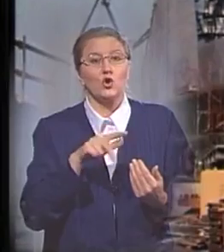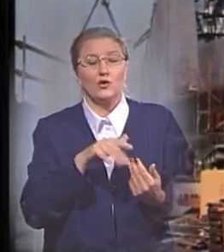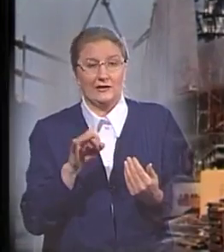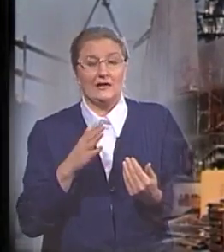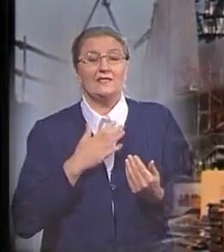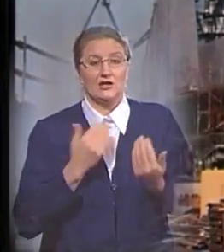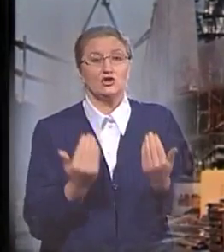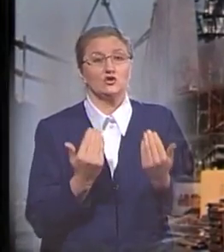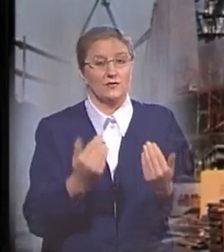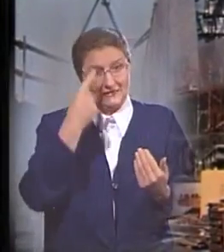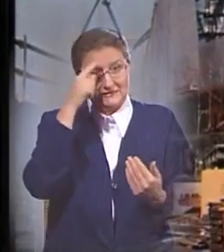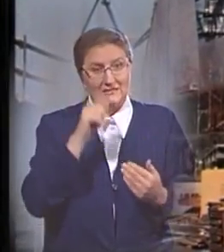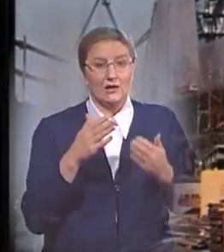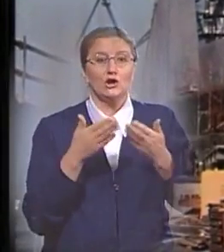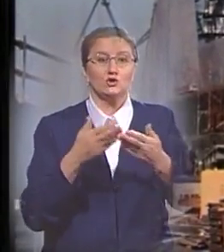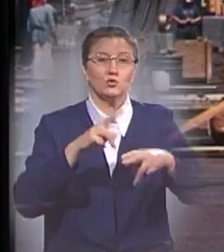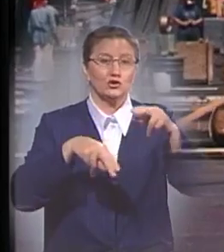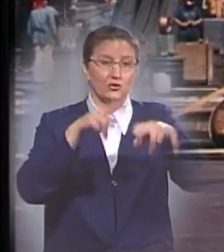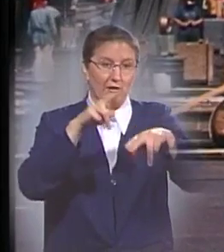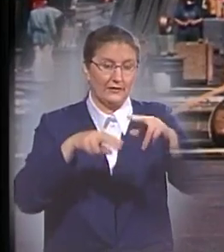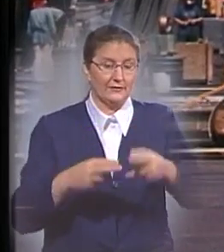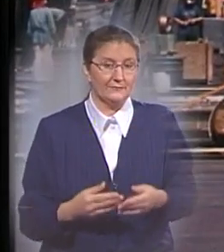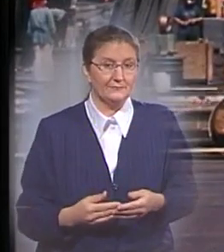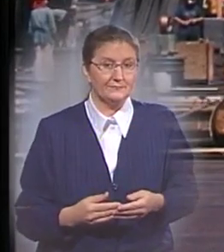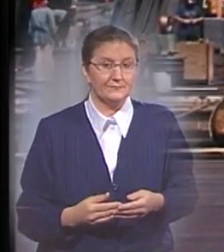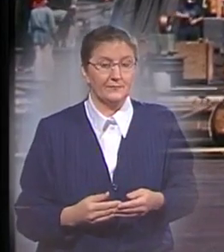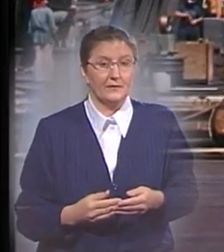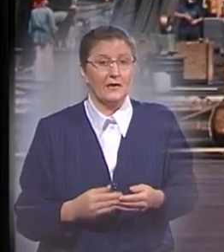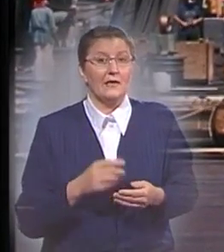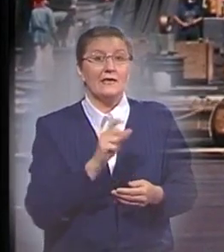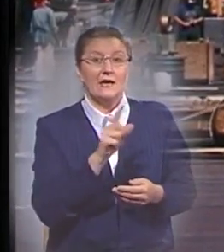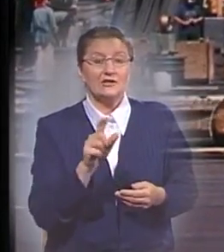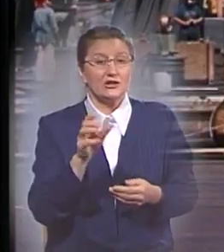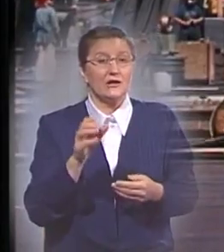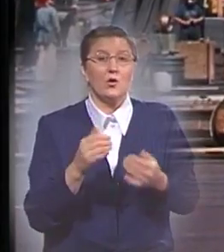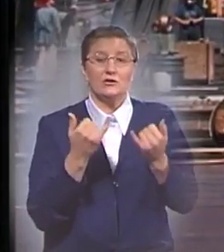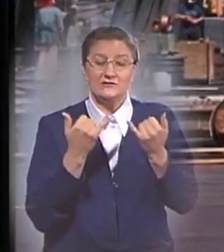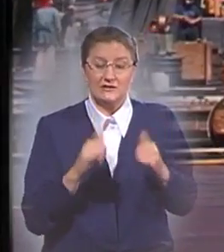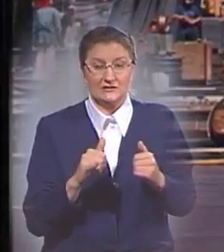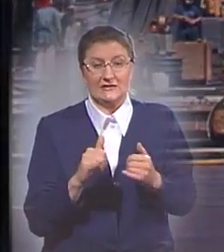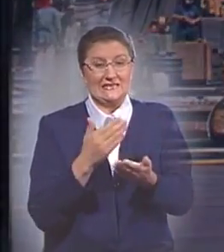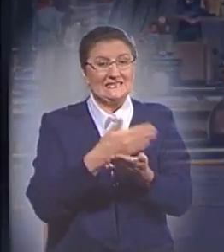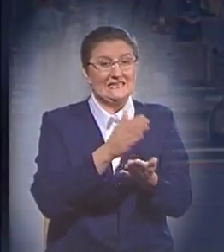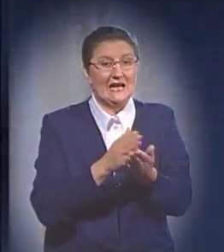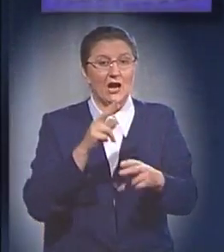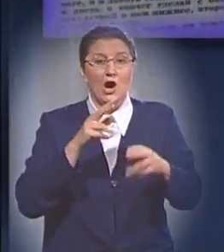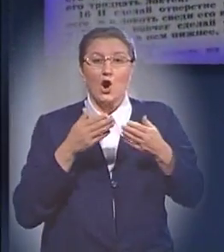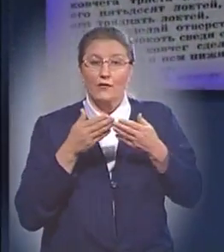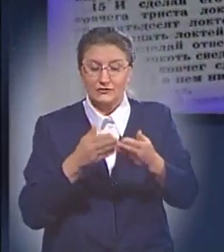современного знания судостроения. Некоторые чрезвычайно интересные детали ковчега представлены в Библии.